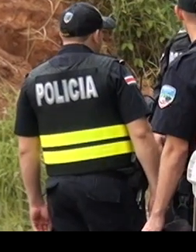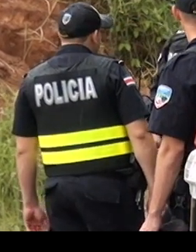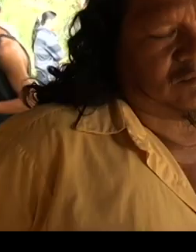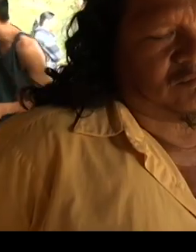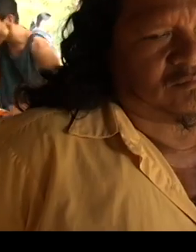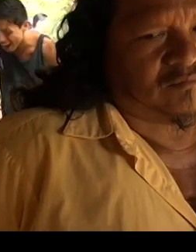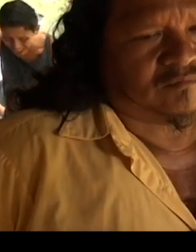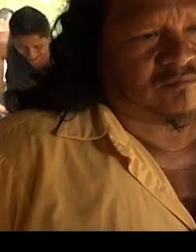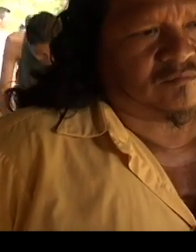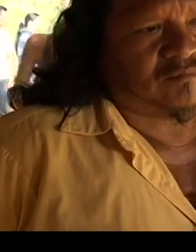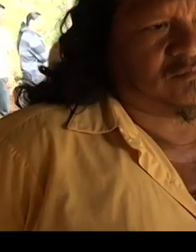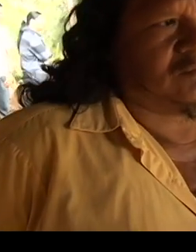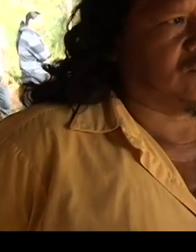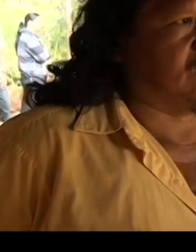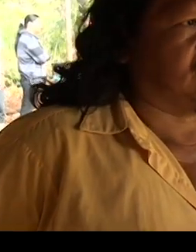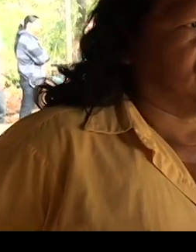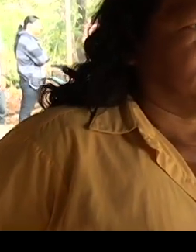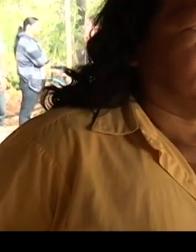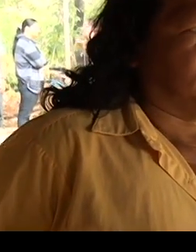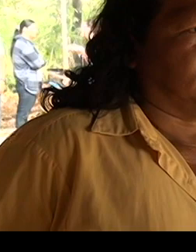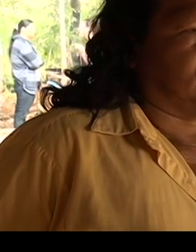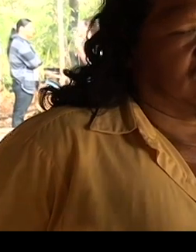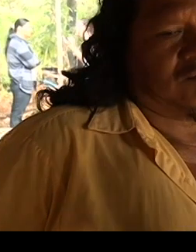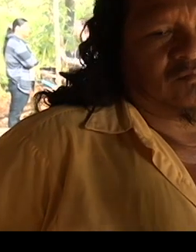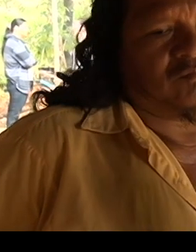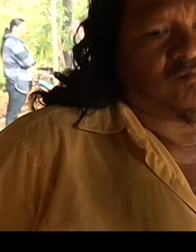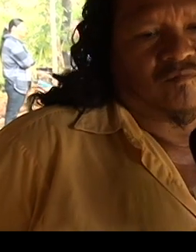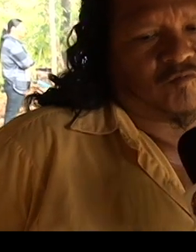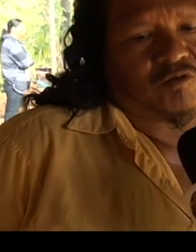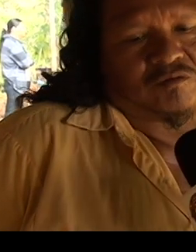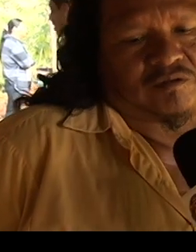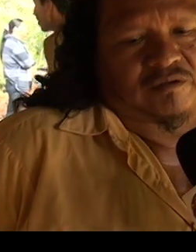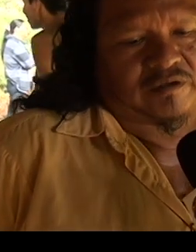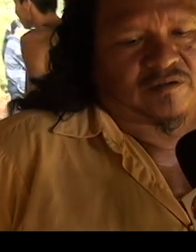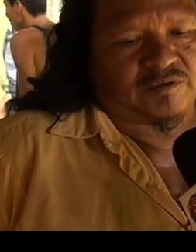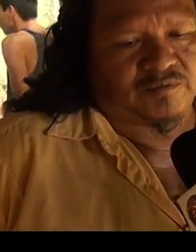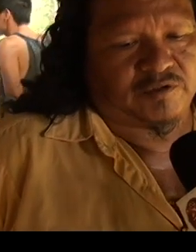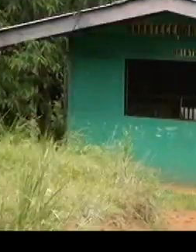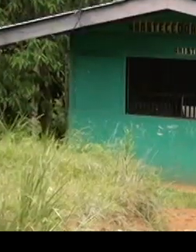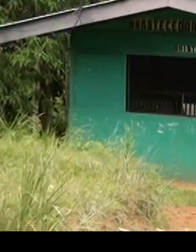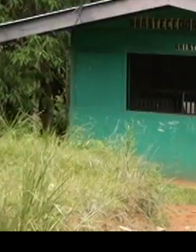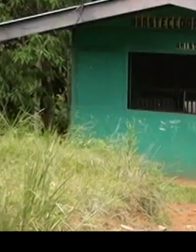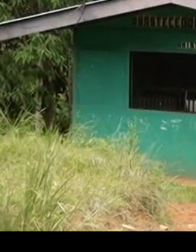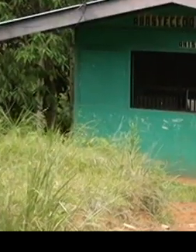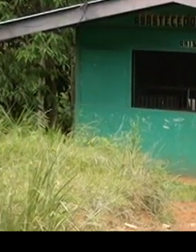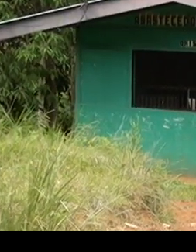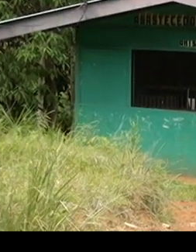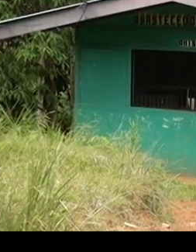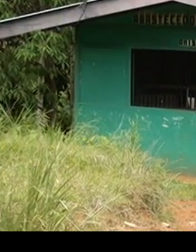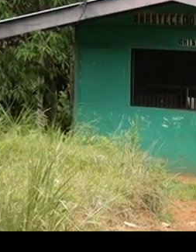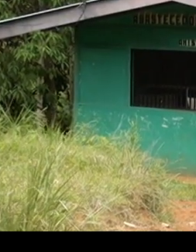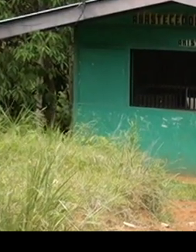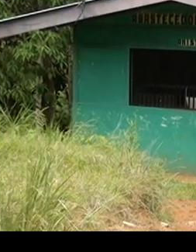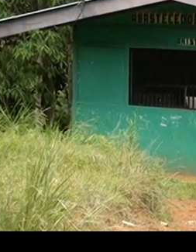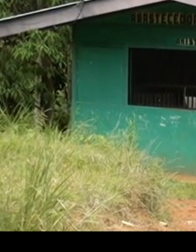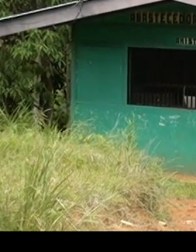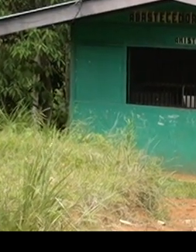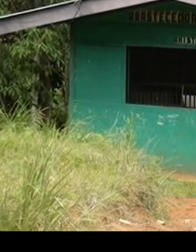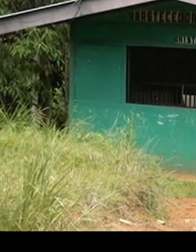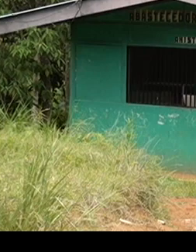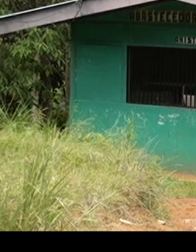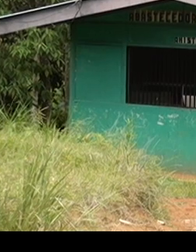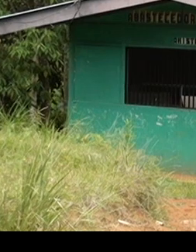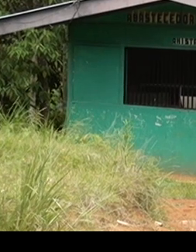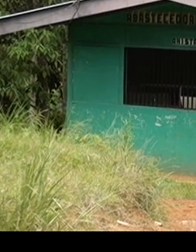república, Carlos Alvarado, tras la muerte del dirigente indígena Sergio Rojas durante la noche de lunes en Salitre de Buenos Aires de Punta Arenas.